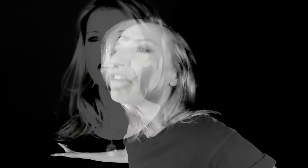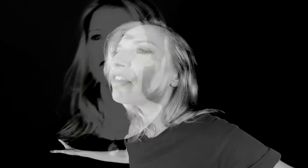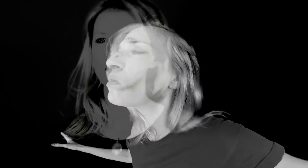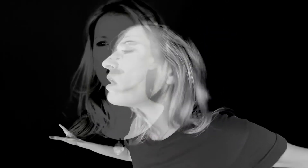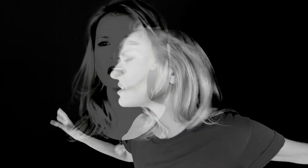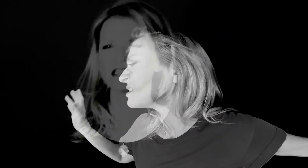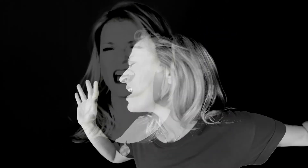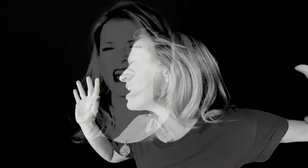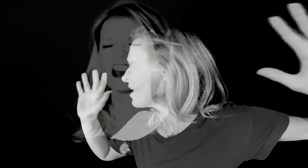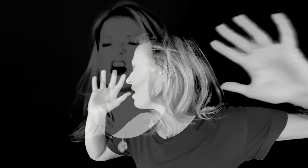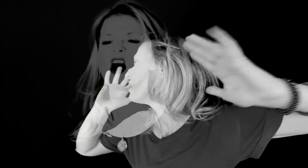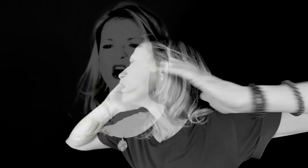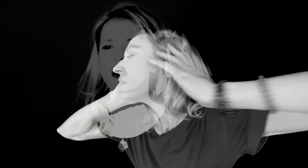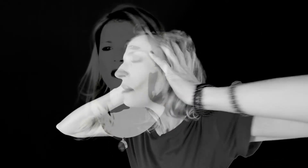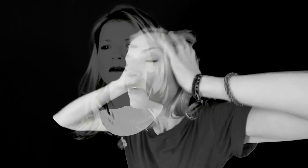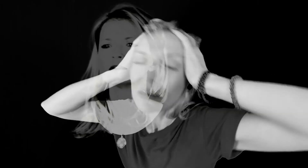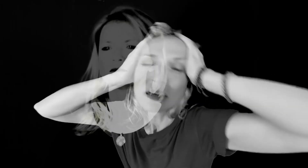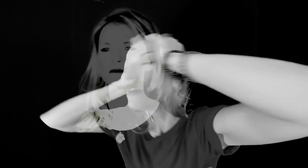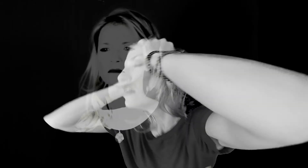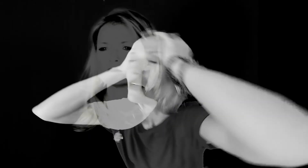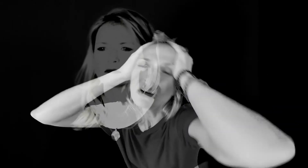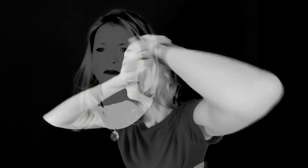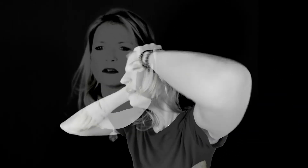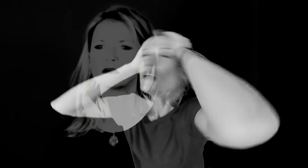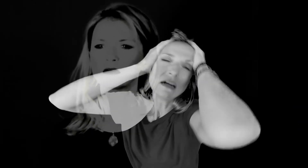Brouiller à fond en stéréo